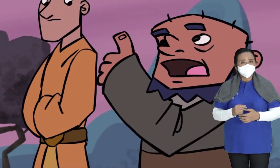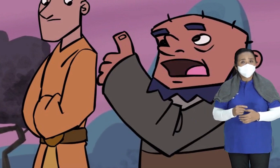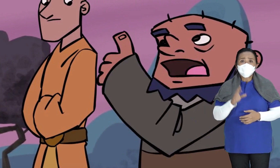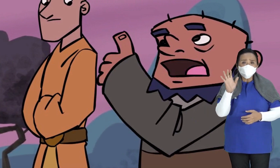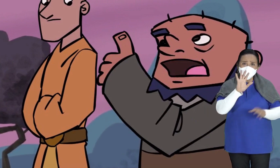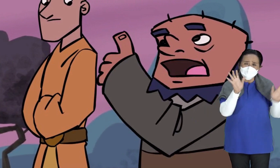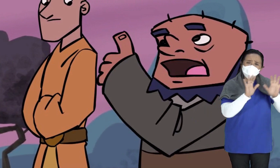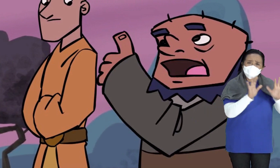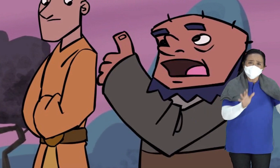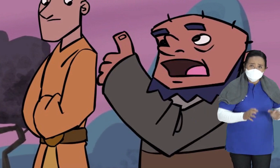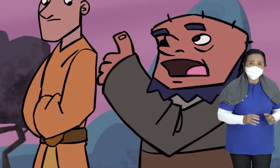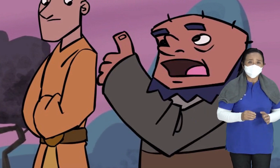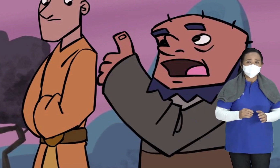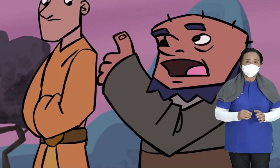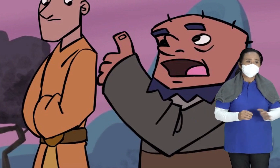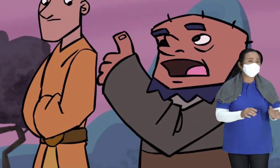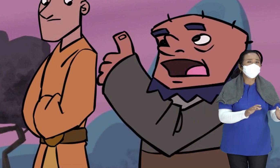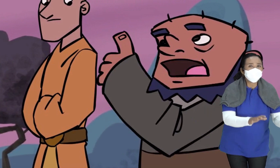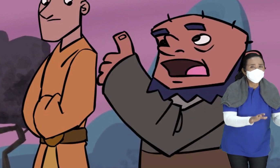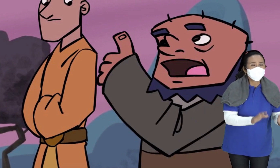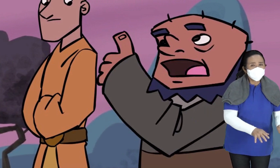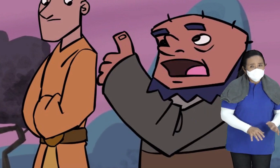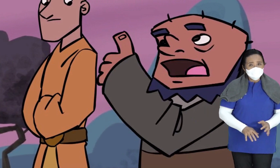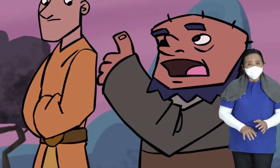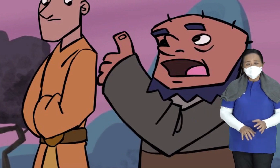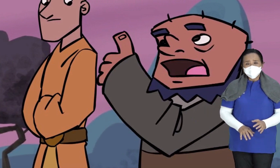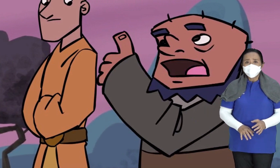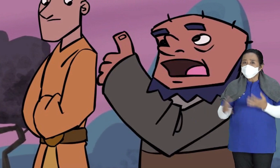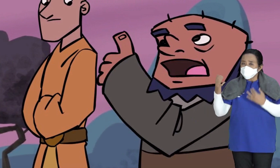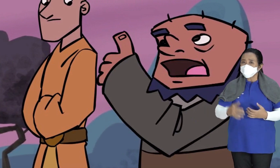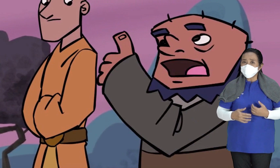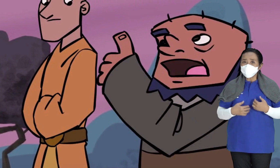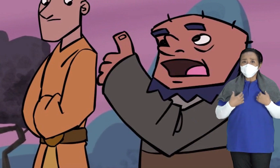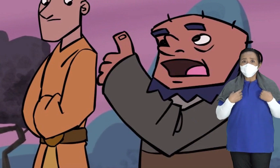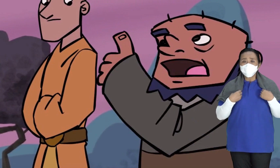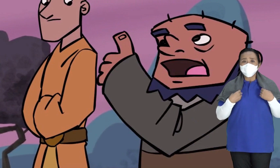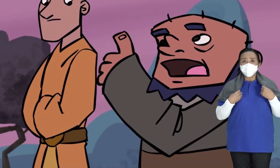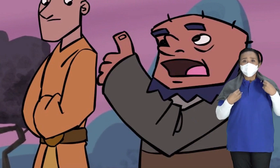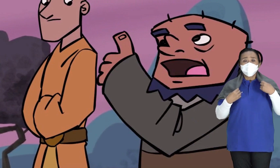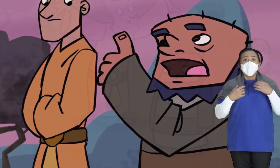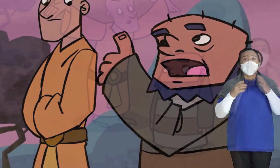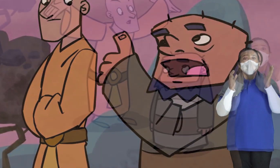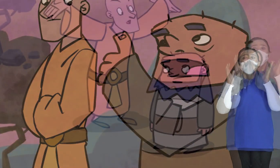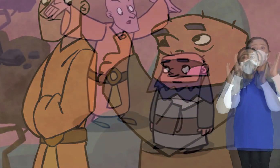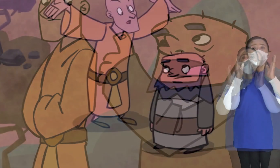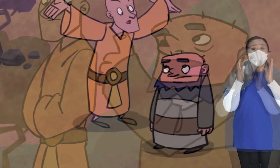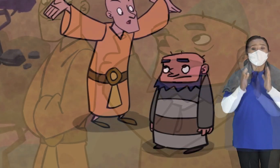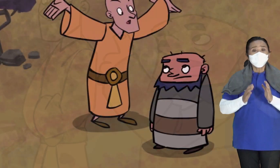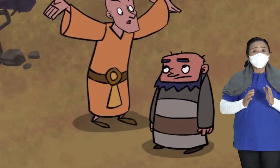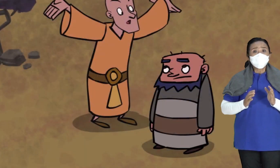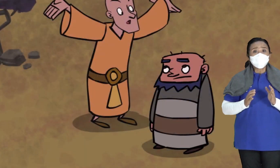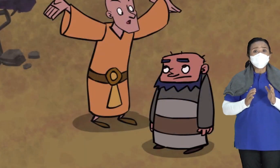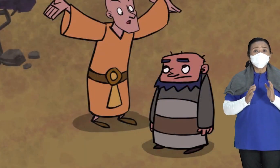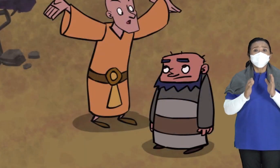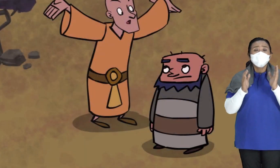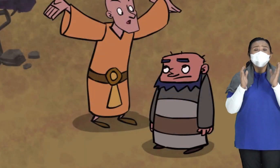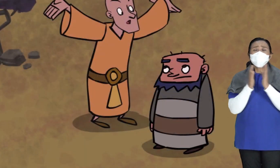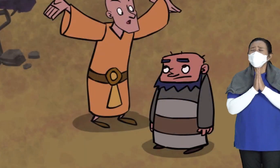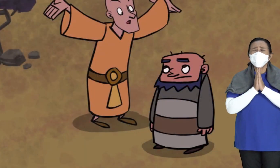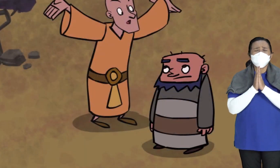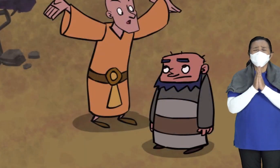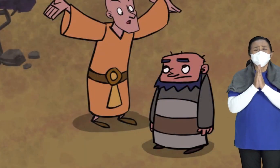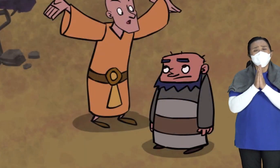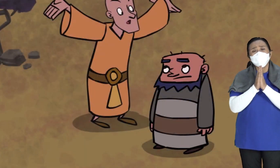Kamu jangan ikut ya Disini aja tinggal Biar aku pergi sendiri Elisa mengatakan